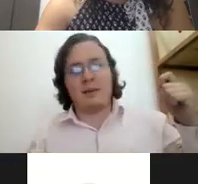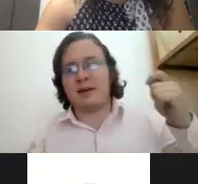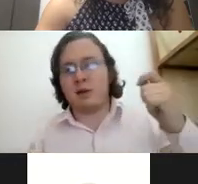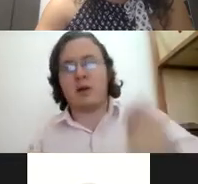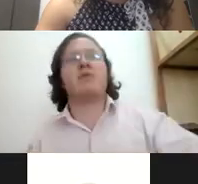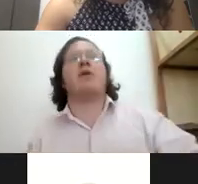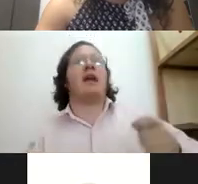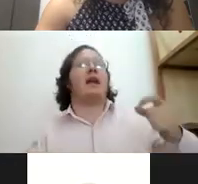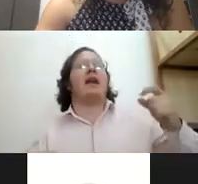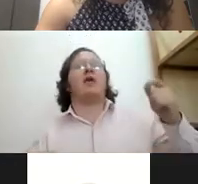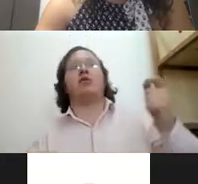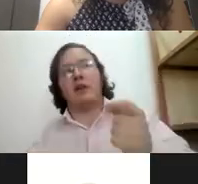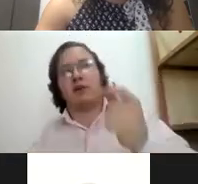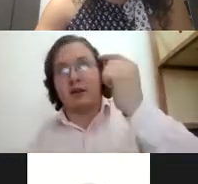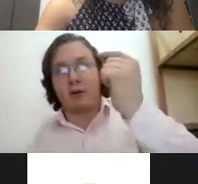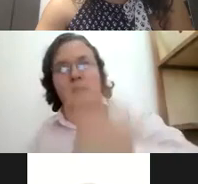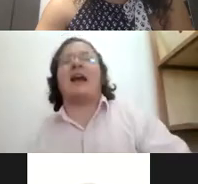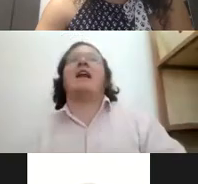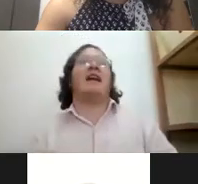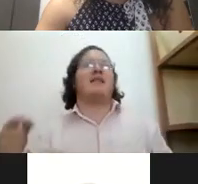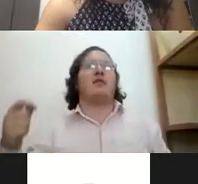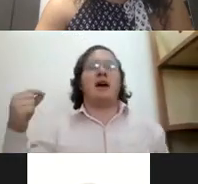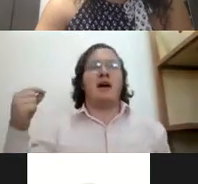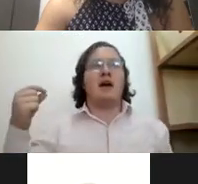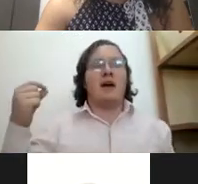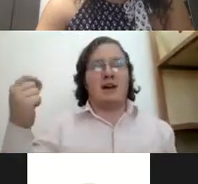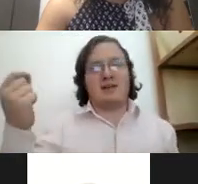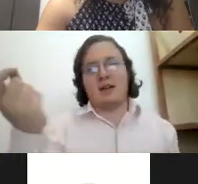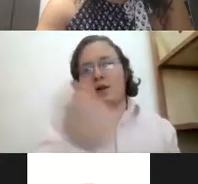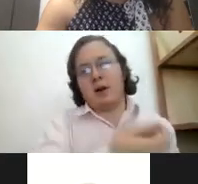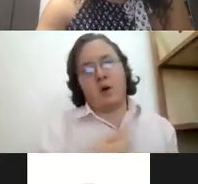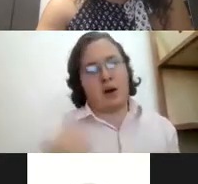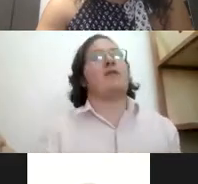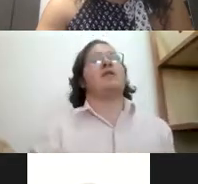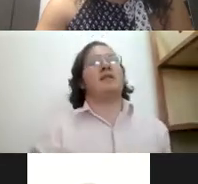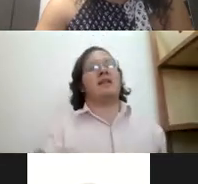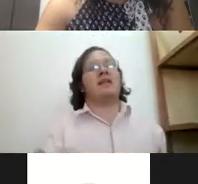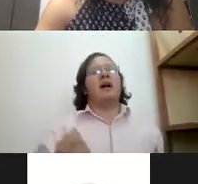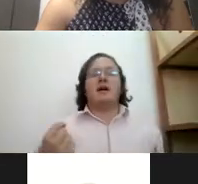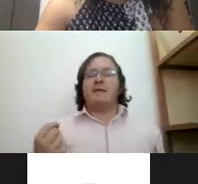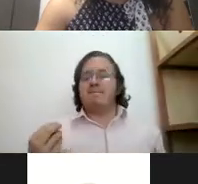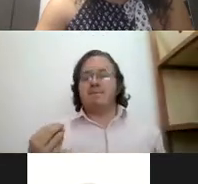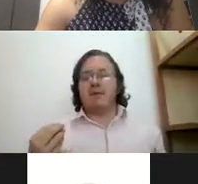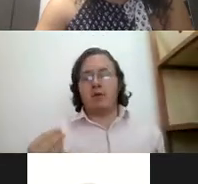temas de turismo en la zona hotelera en la zona de los recorridos etcétera fue